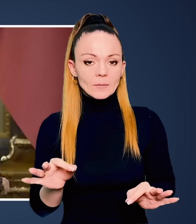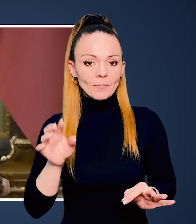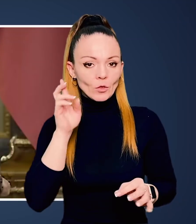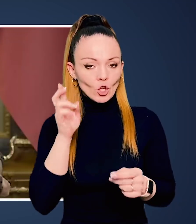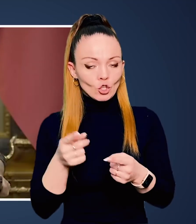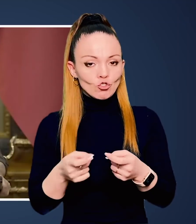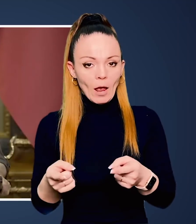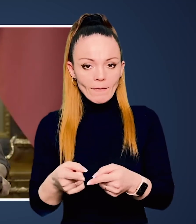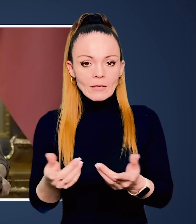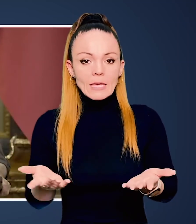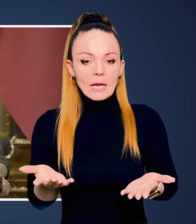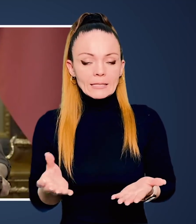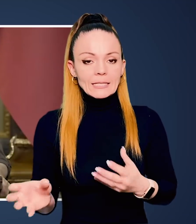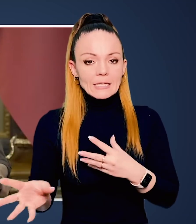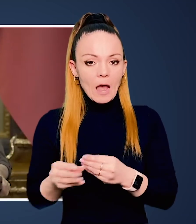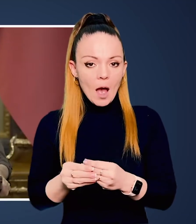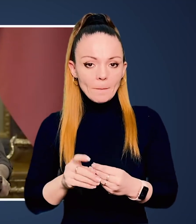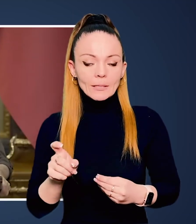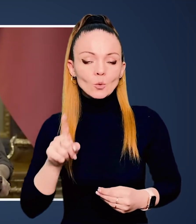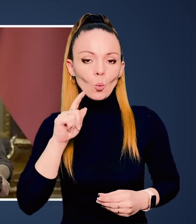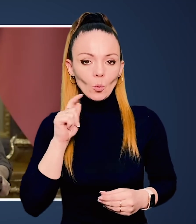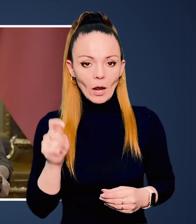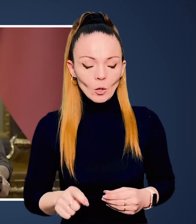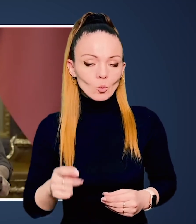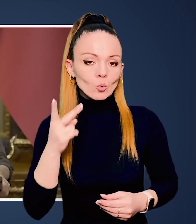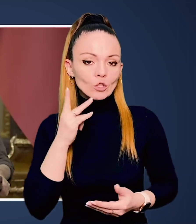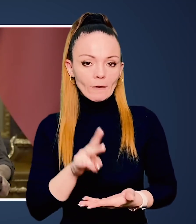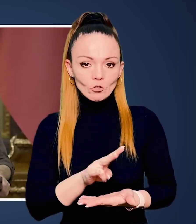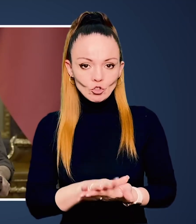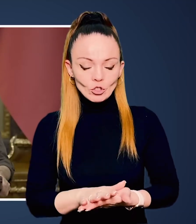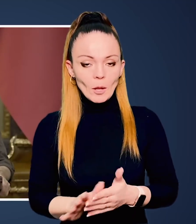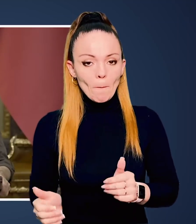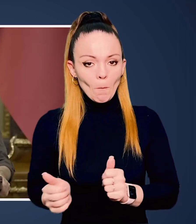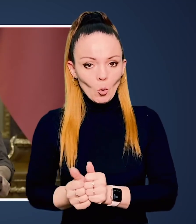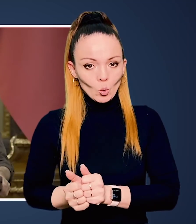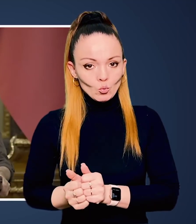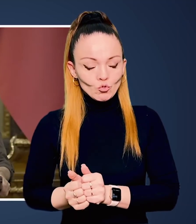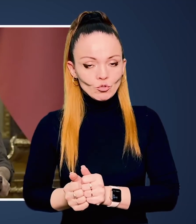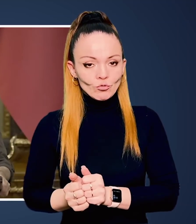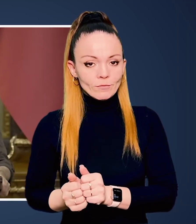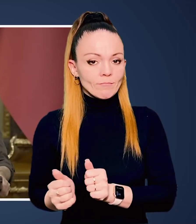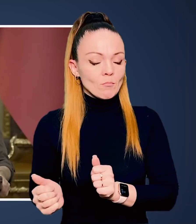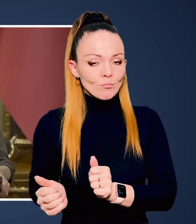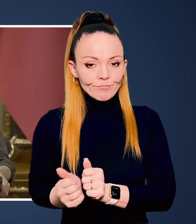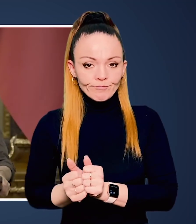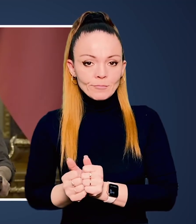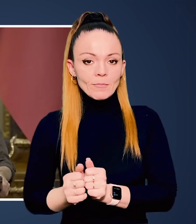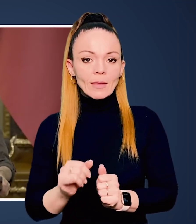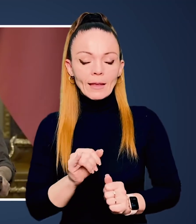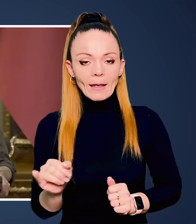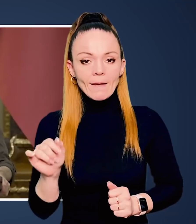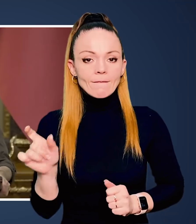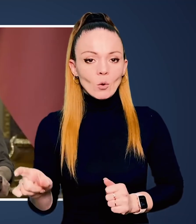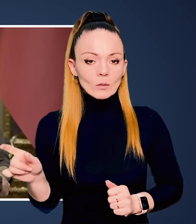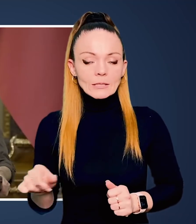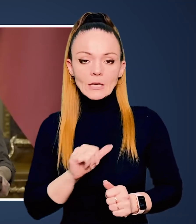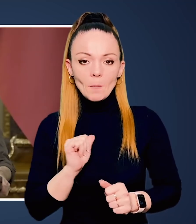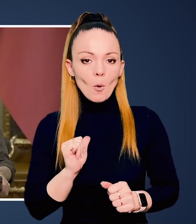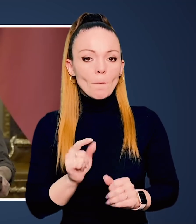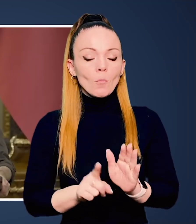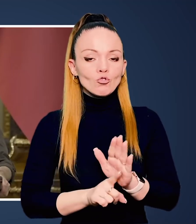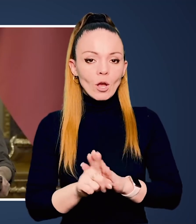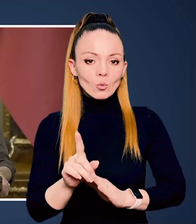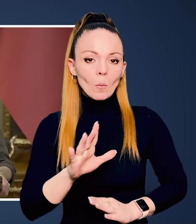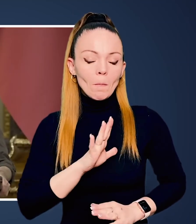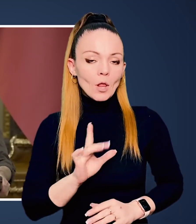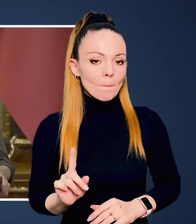держав, які з нами, з Україною завжди поруч. Пліч-опліч. І вони з